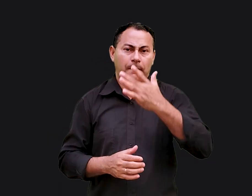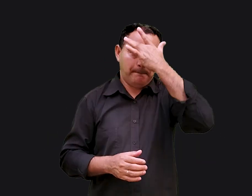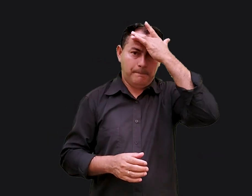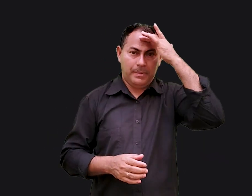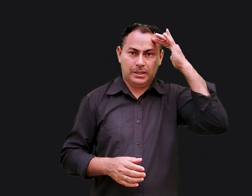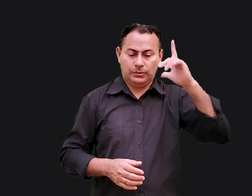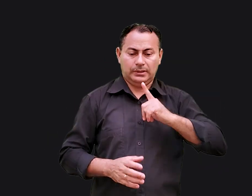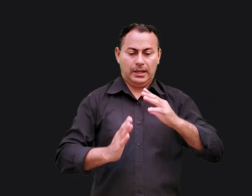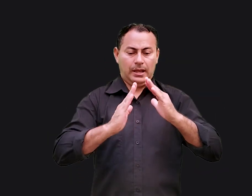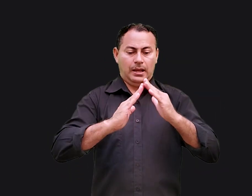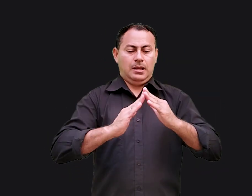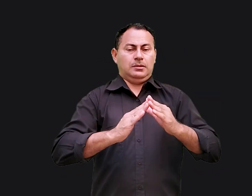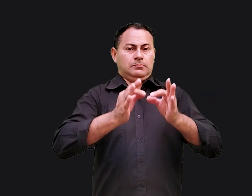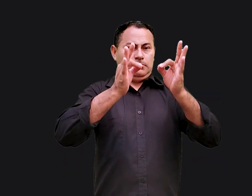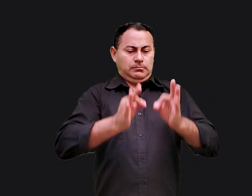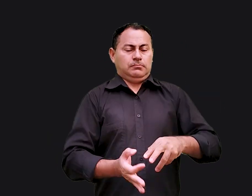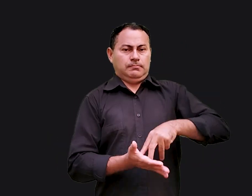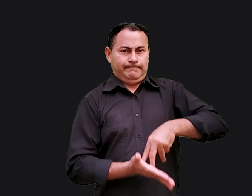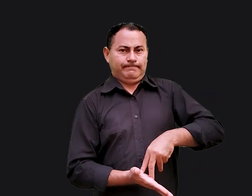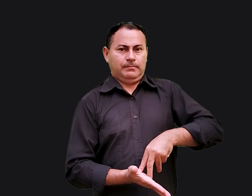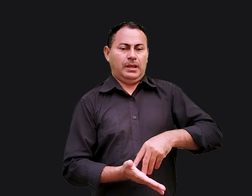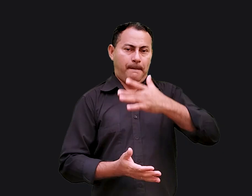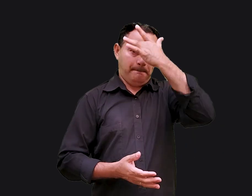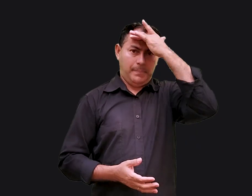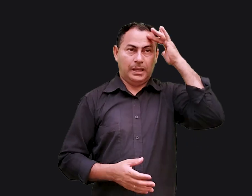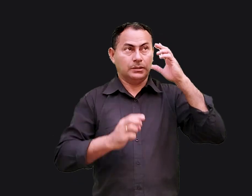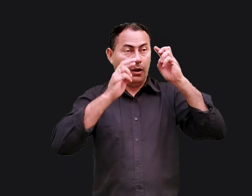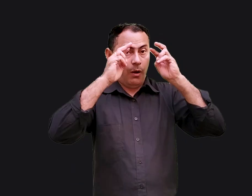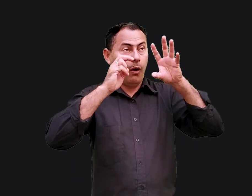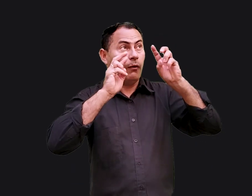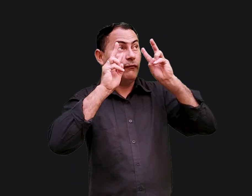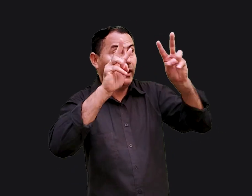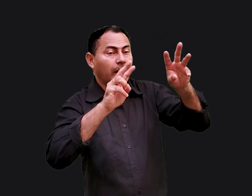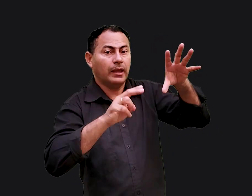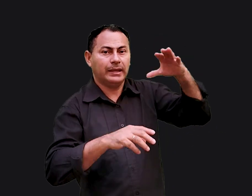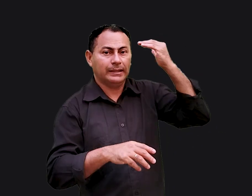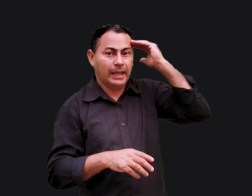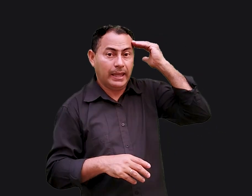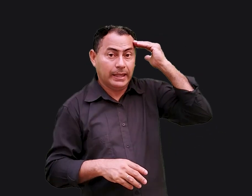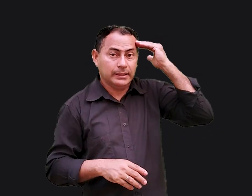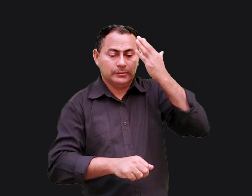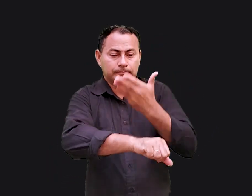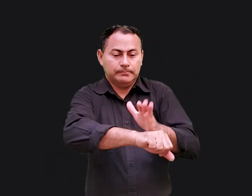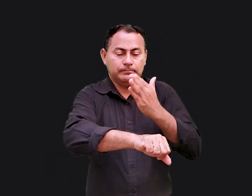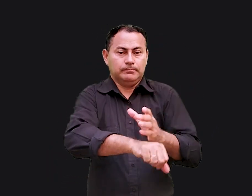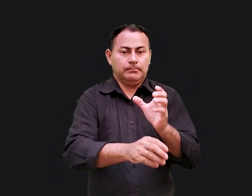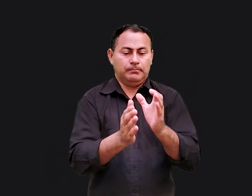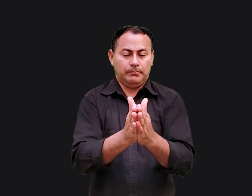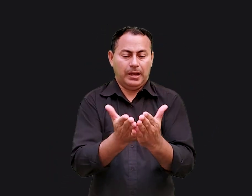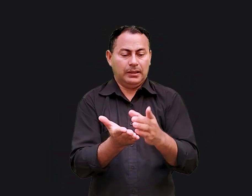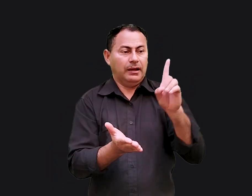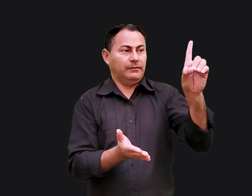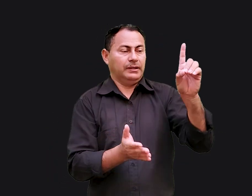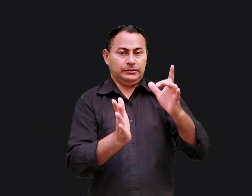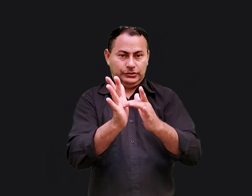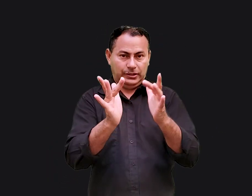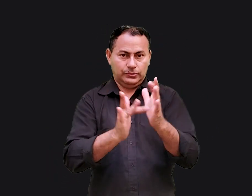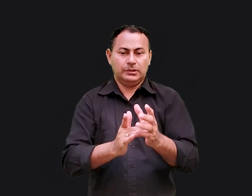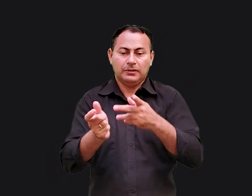o homem que tem a casa bem fundamentada é o homem que ouve entende e aplica a palavra de Jesus